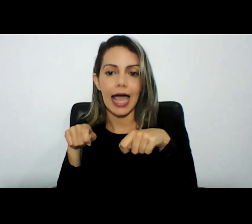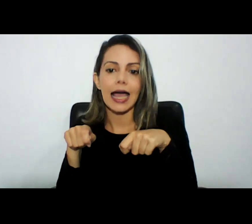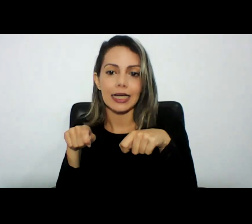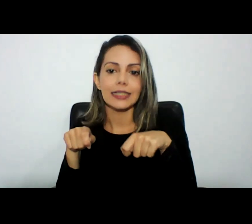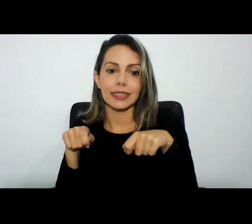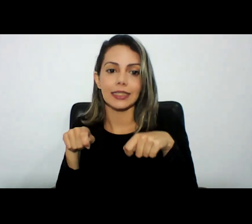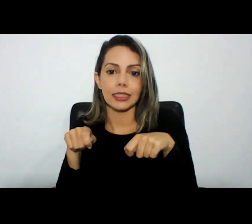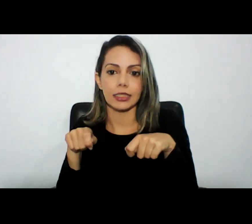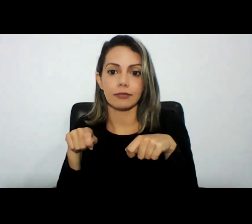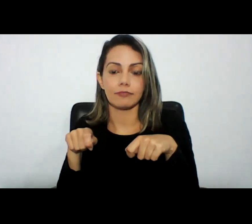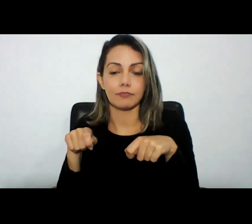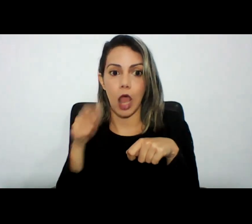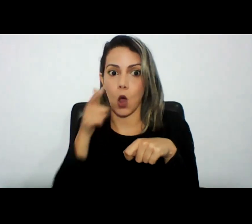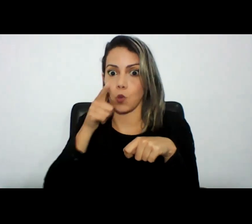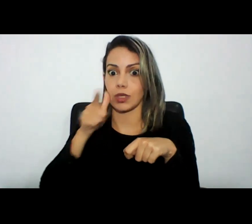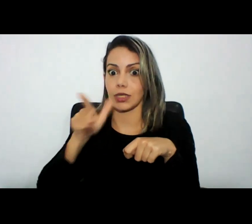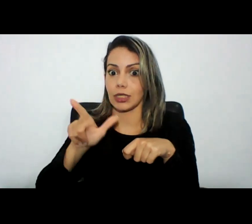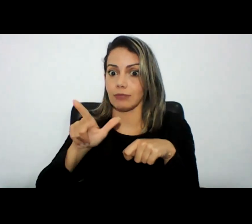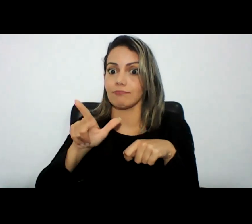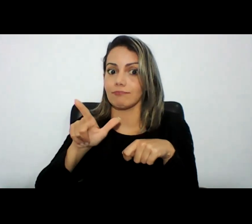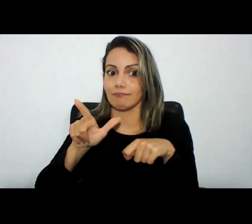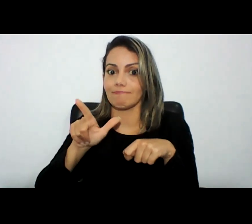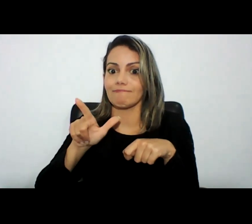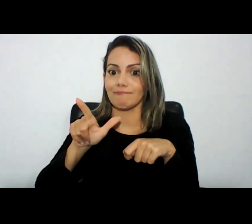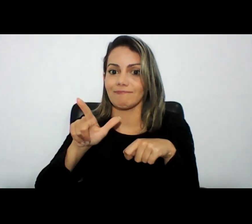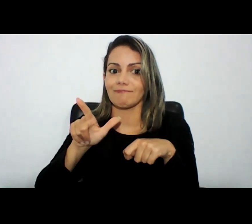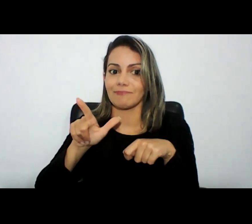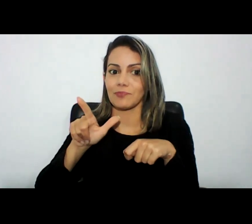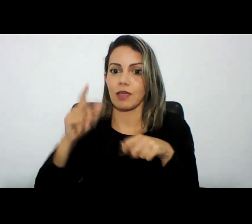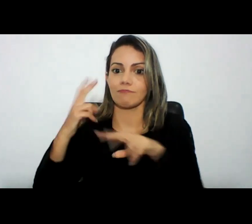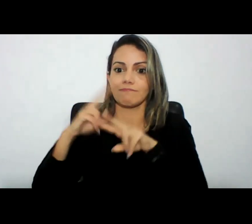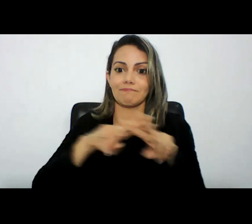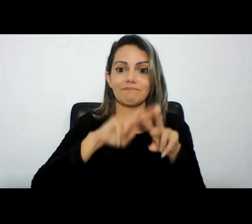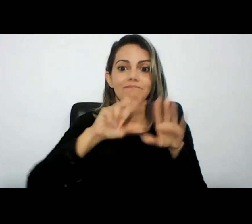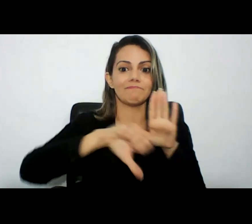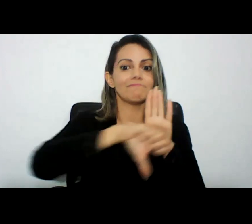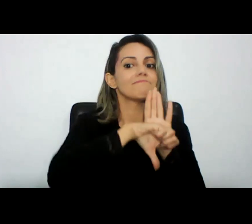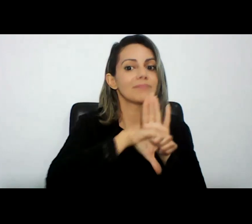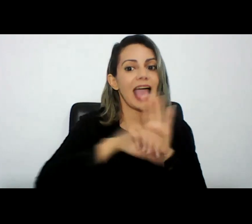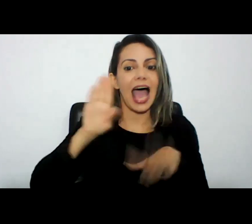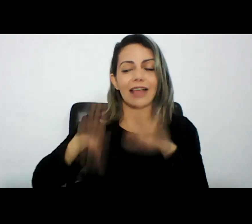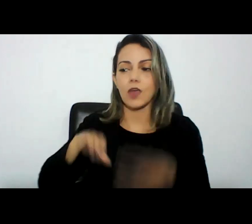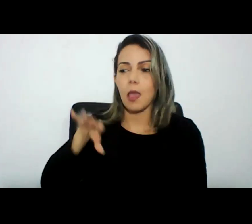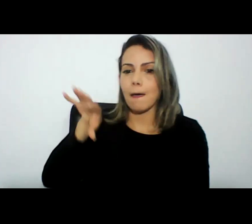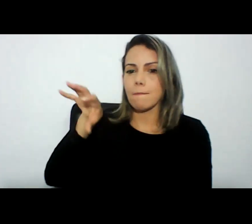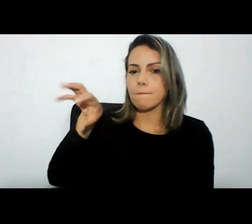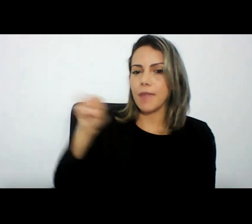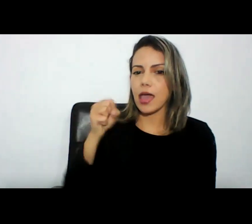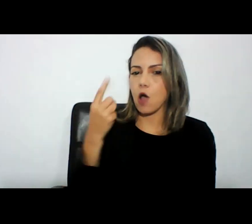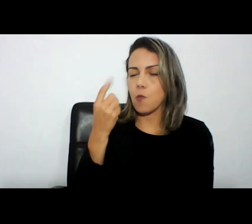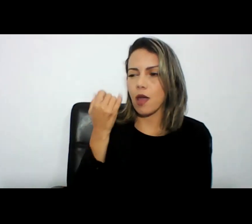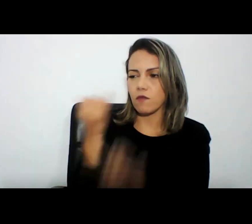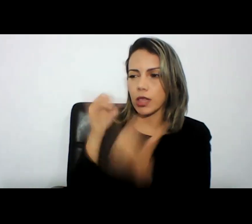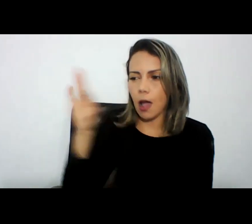pena que a polícia judiciária sabe muito bem, às vezes ela puxa e cai a galinha inteira no colo dela, e